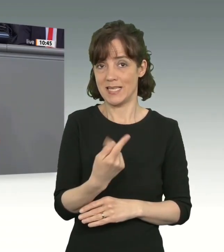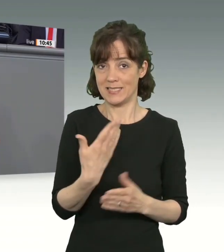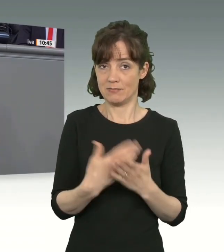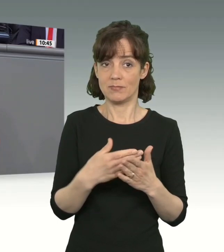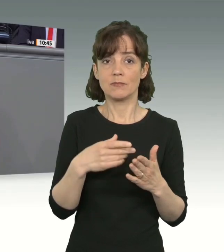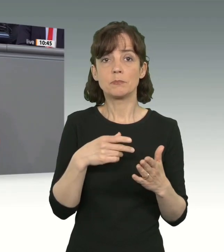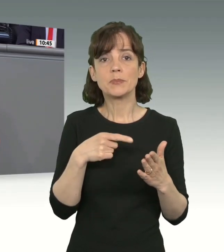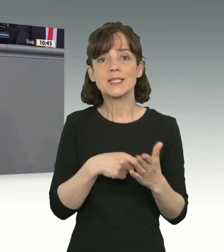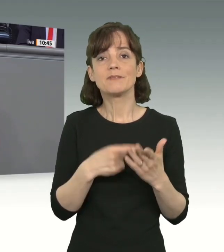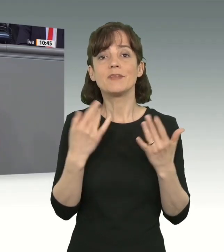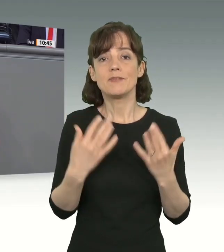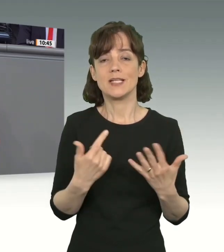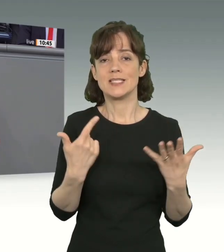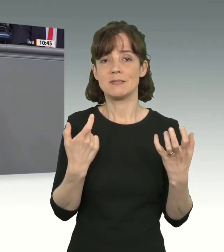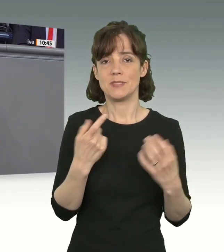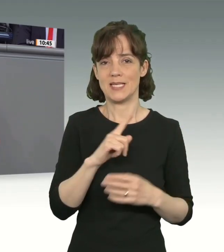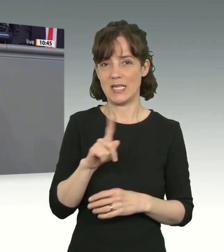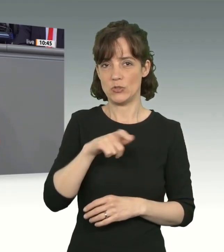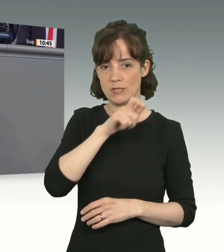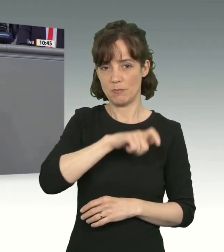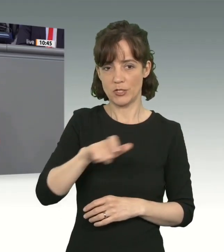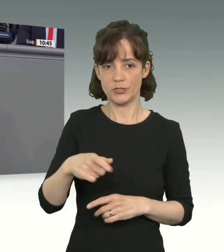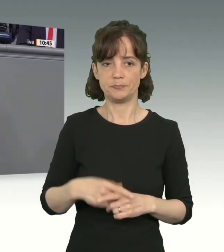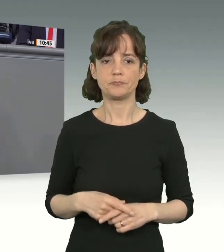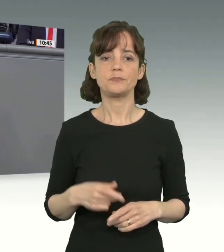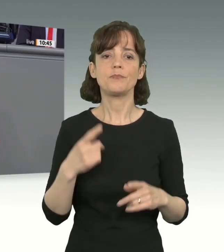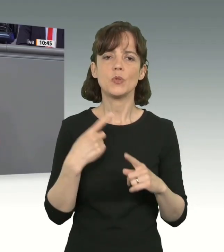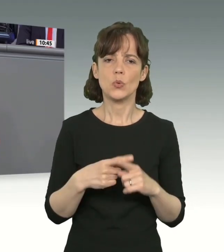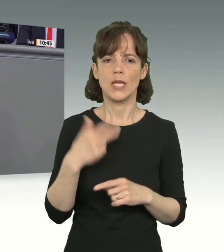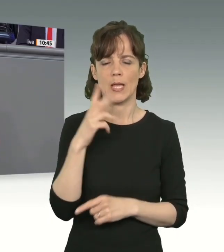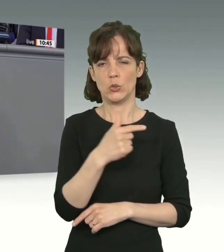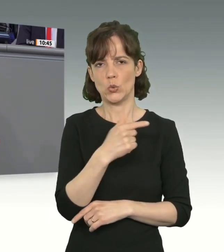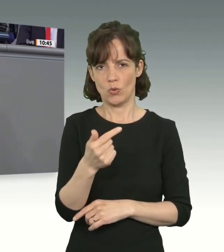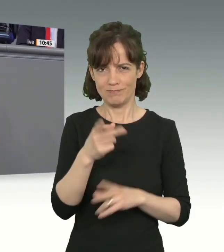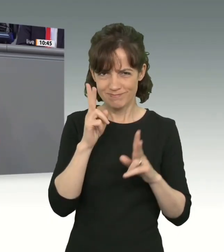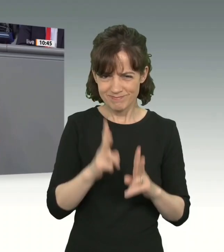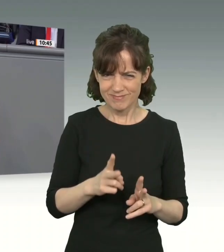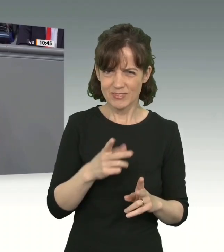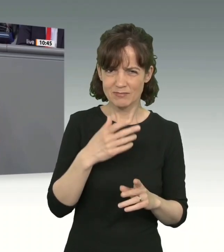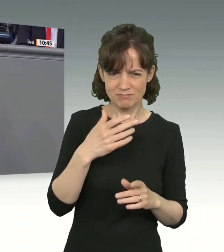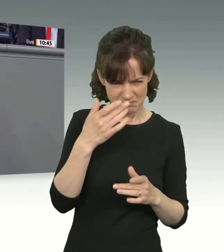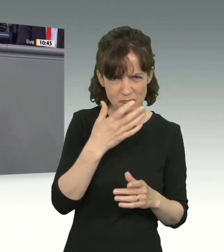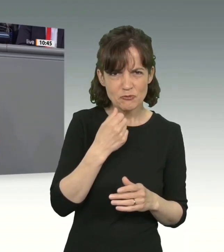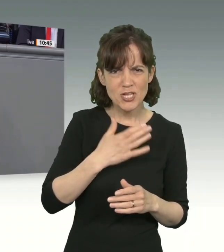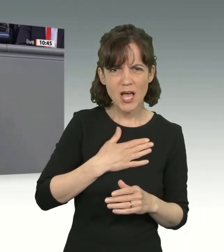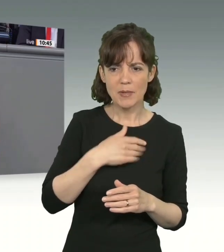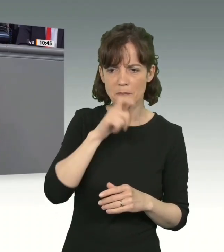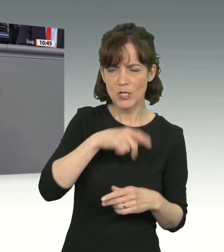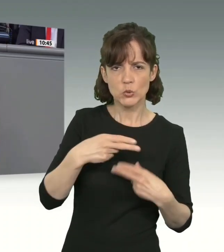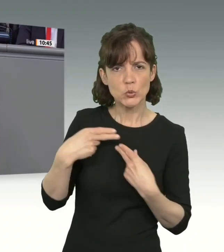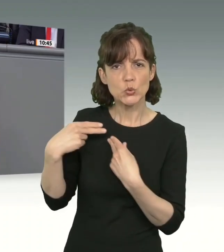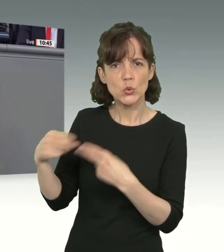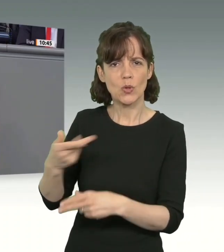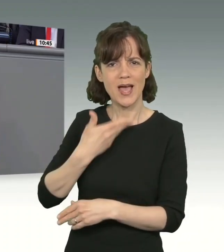70 000 Menschen. Und, Herr Throm, wollen Sie ernsthaft Menschen nach Afghanistan zurückschicken, wo die Taliban